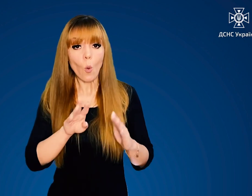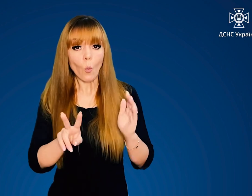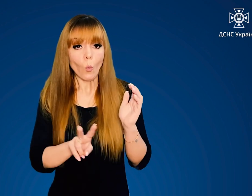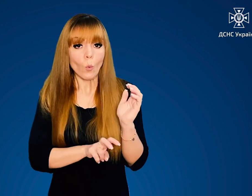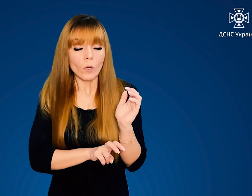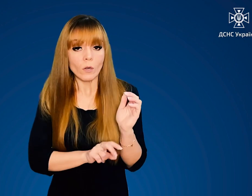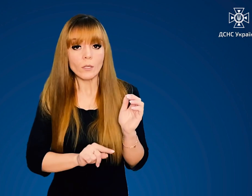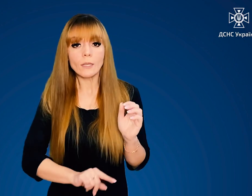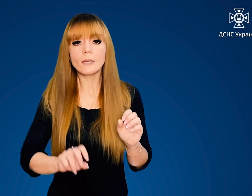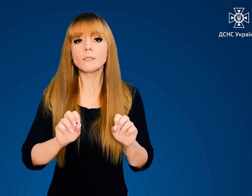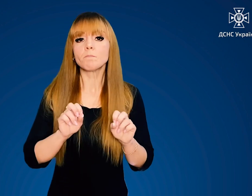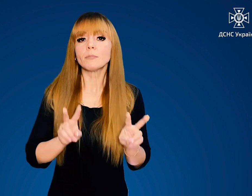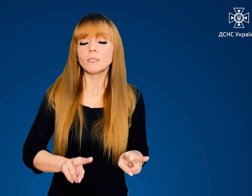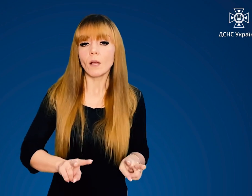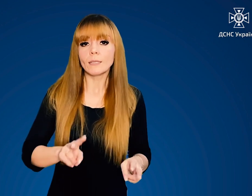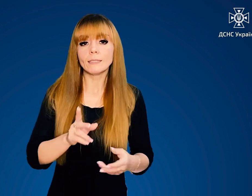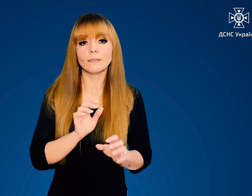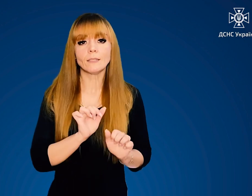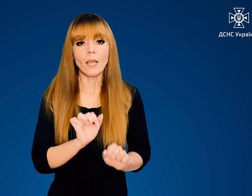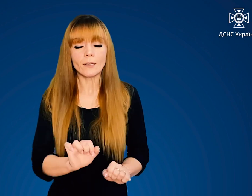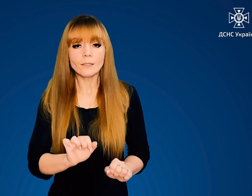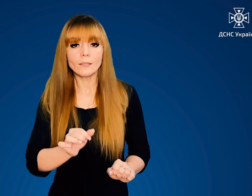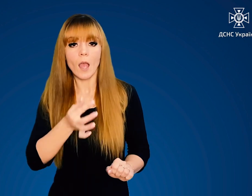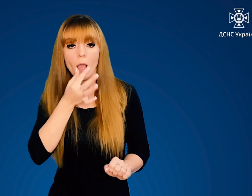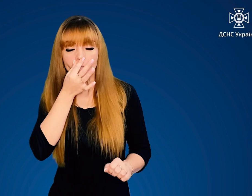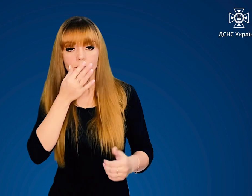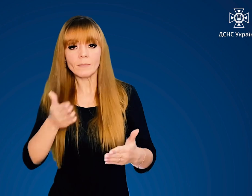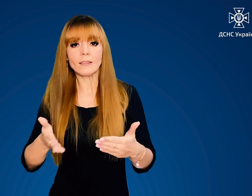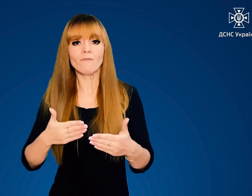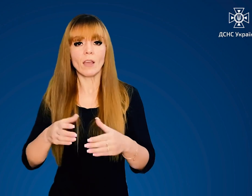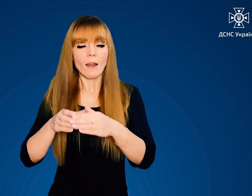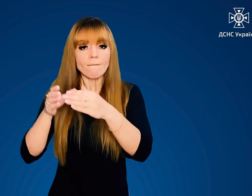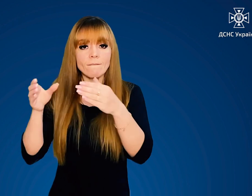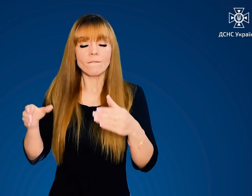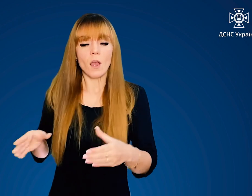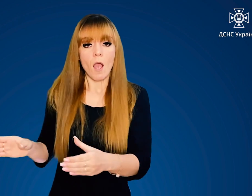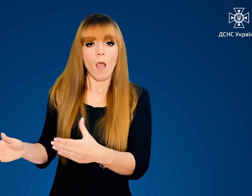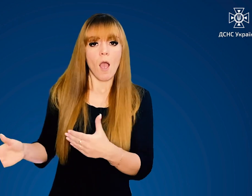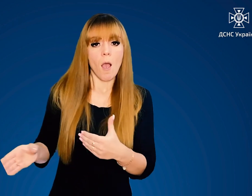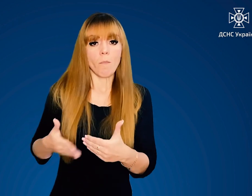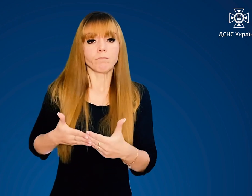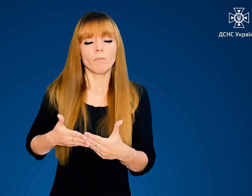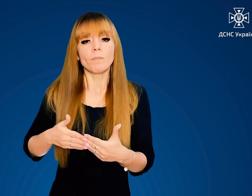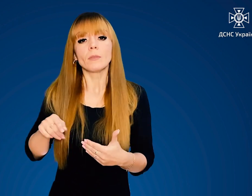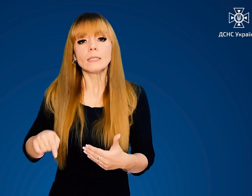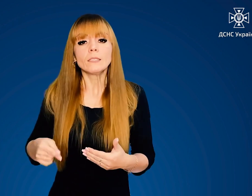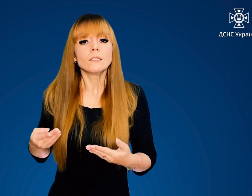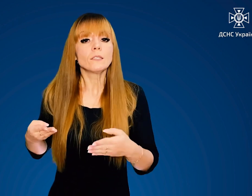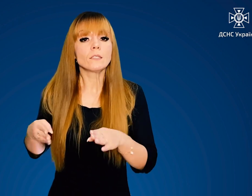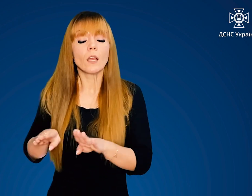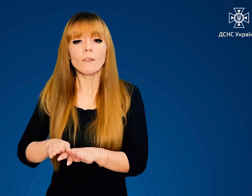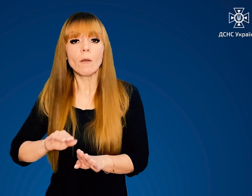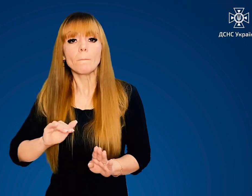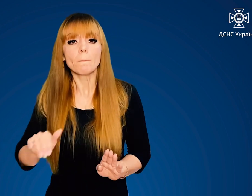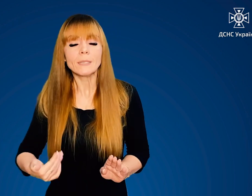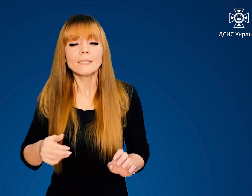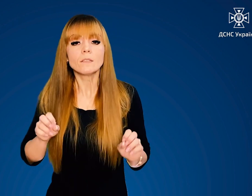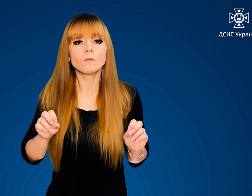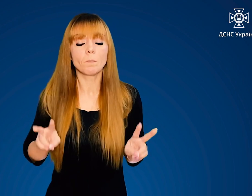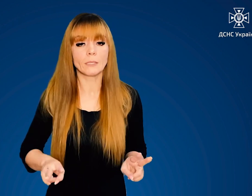Якщо укриття обладнане спеціальними захисними герметичними дверима, їх закривають після спеціального